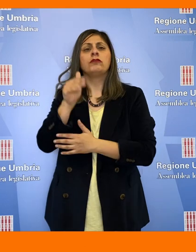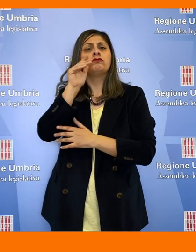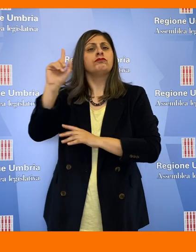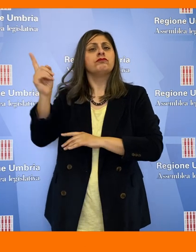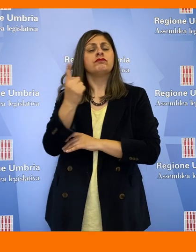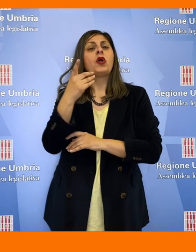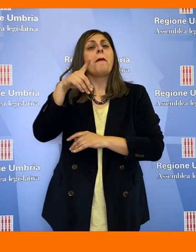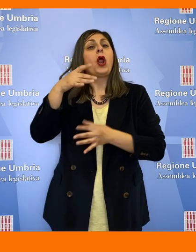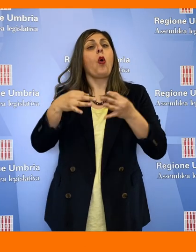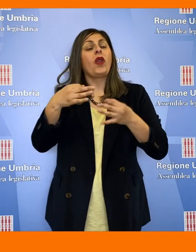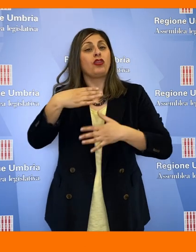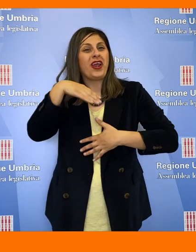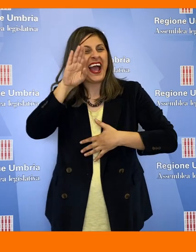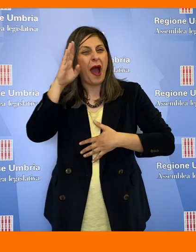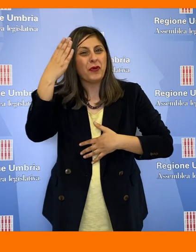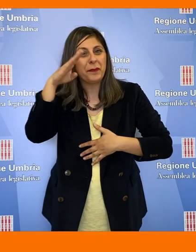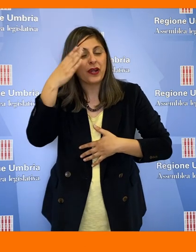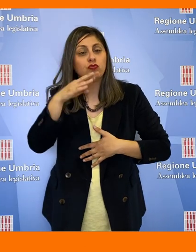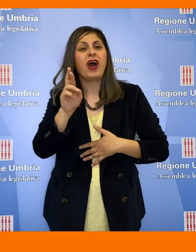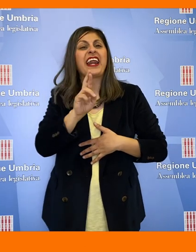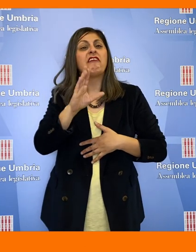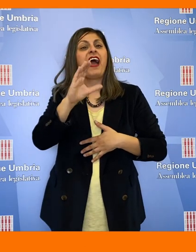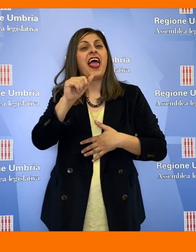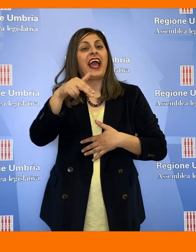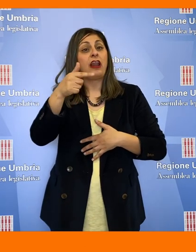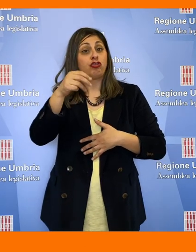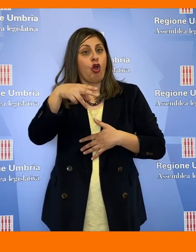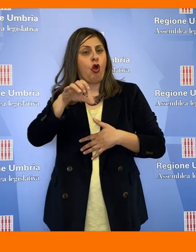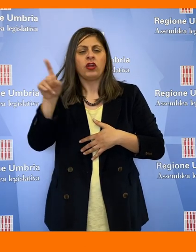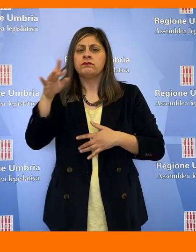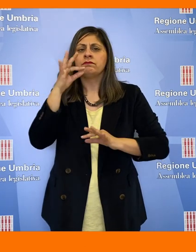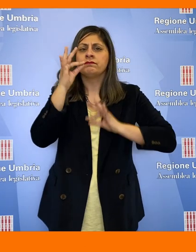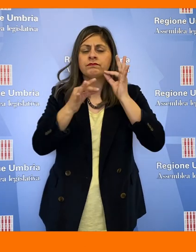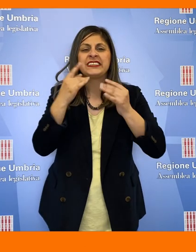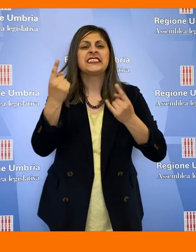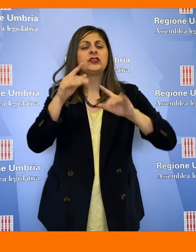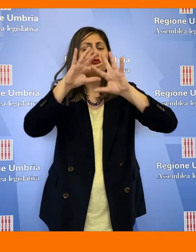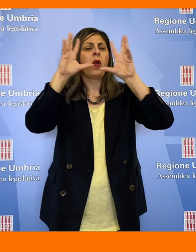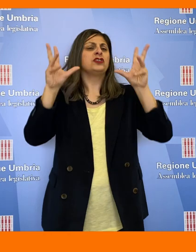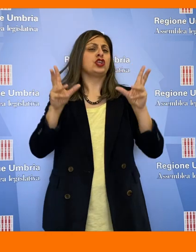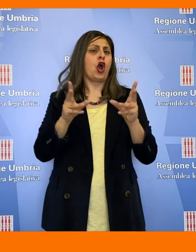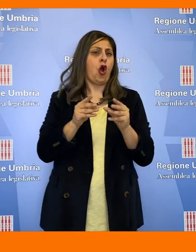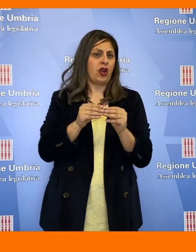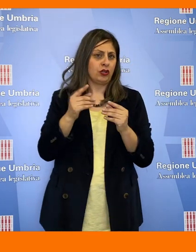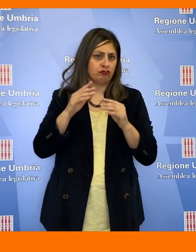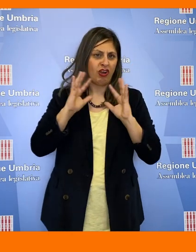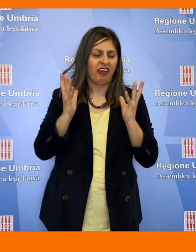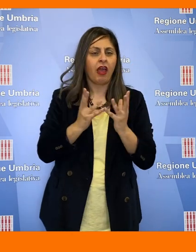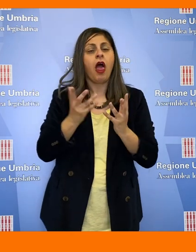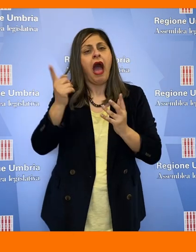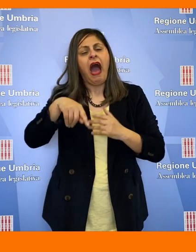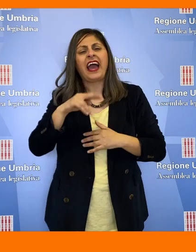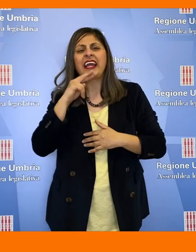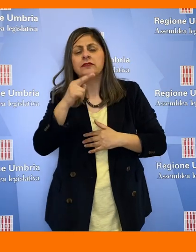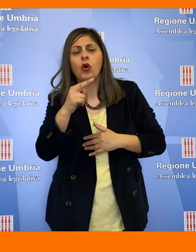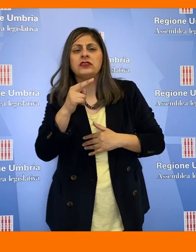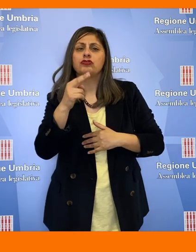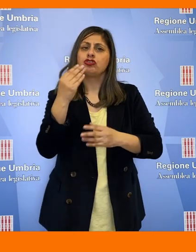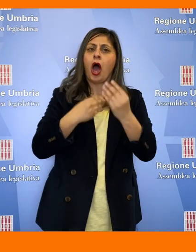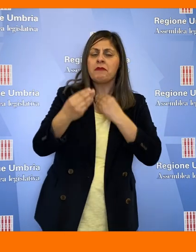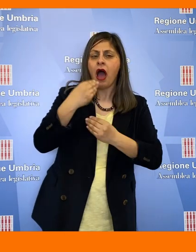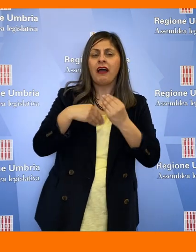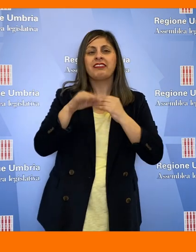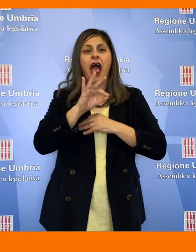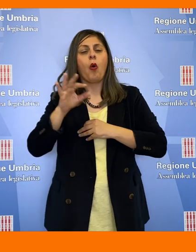con il procuratore capo di Perugia Raffaele Cantone che ha delineato il quadro della situazione rispondendo anche ad